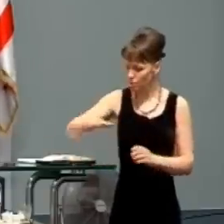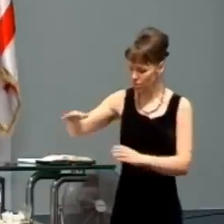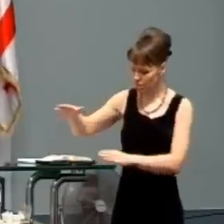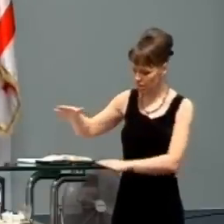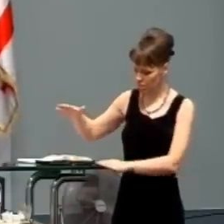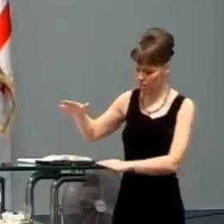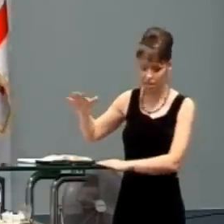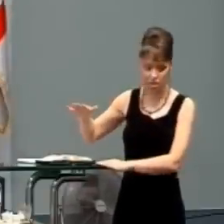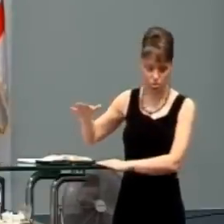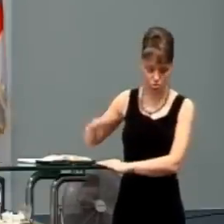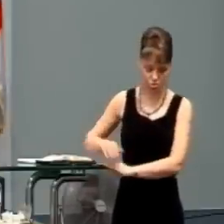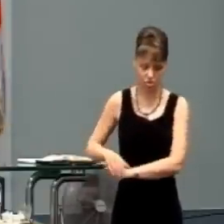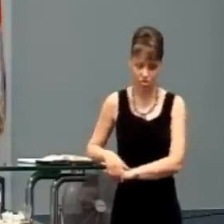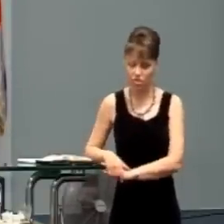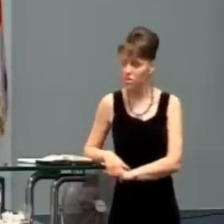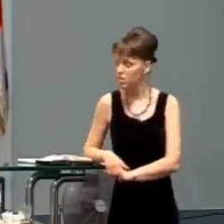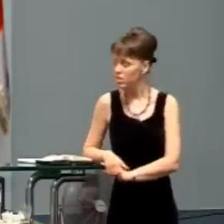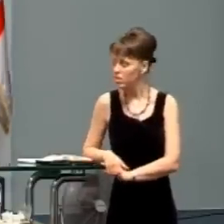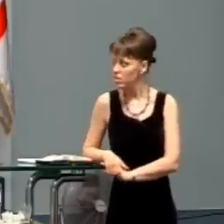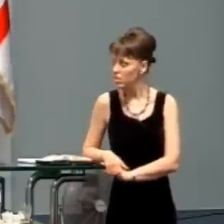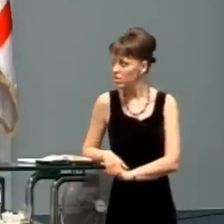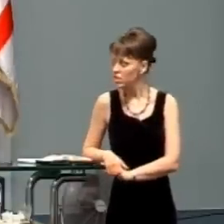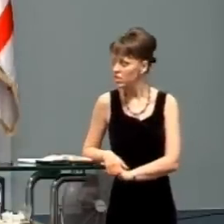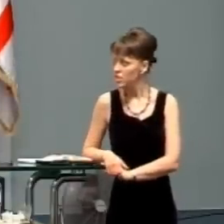a videl som hrbku šiat.